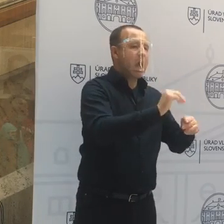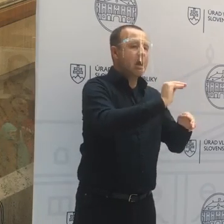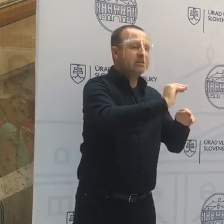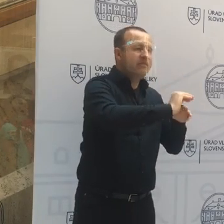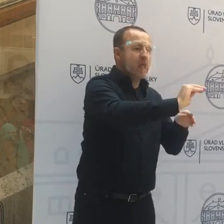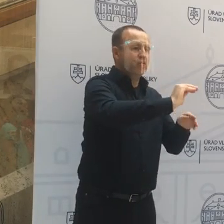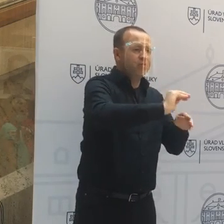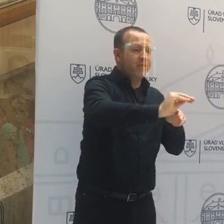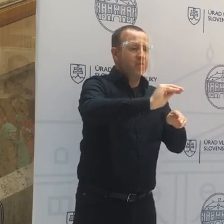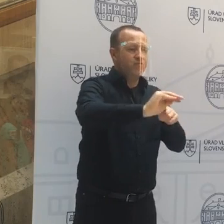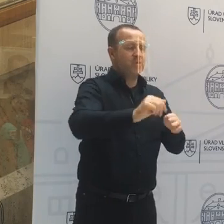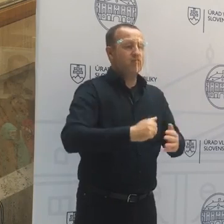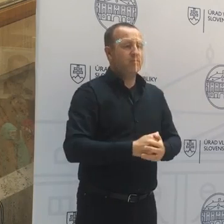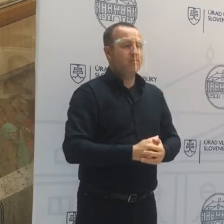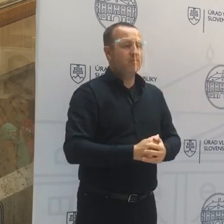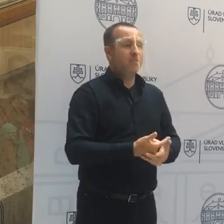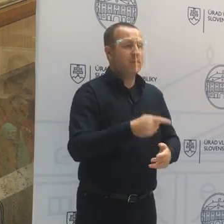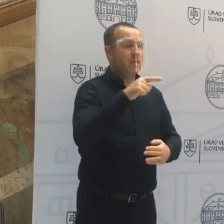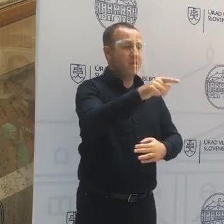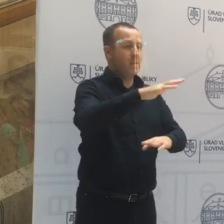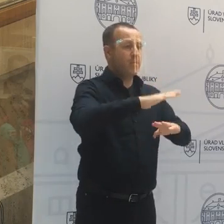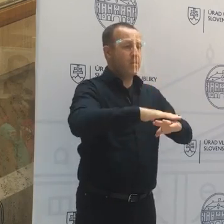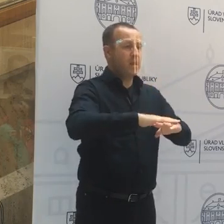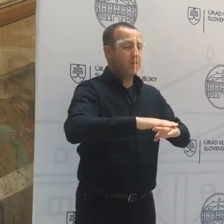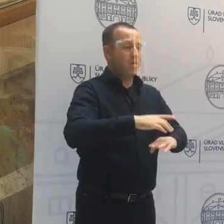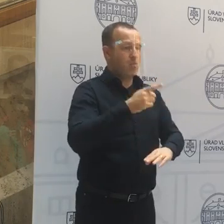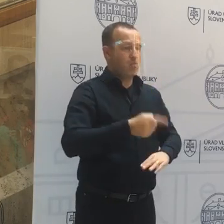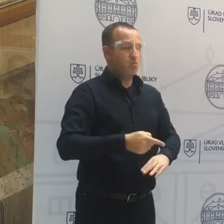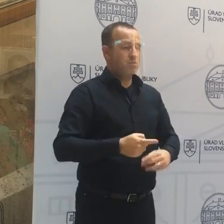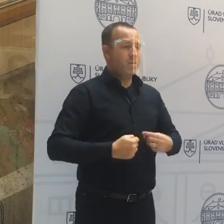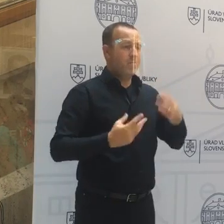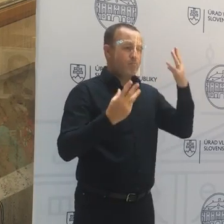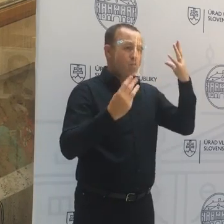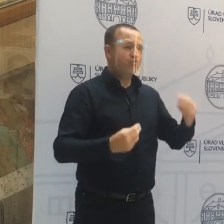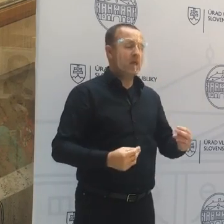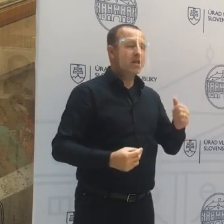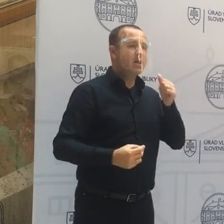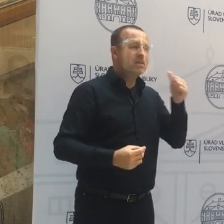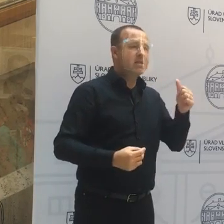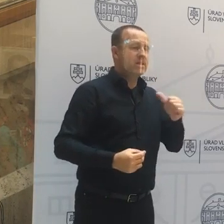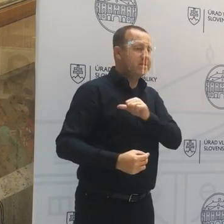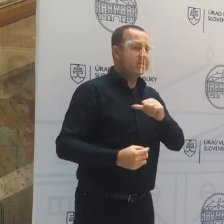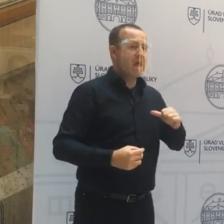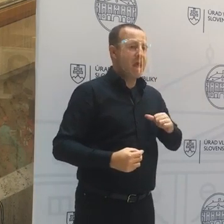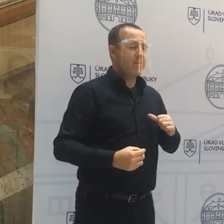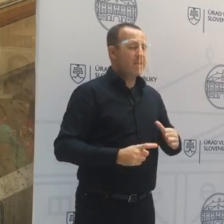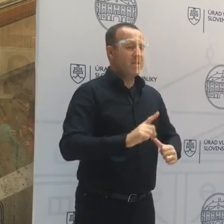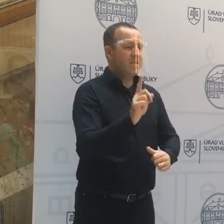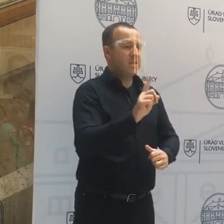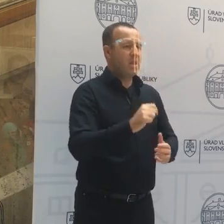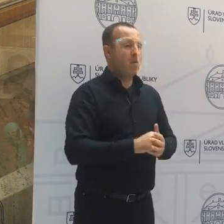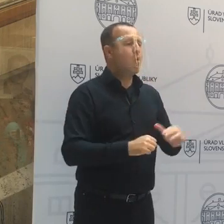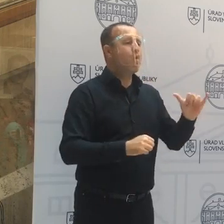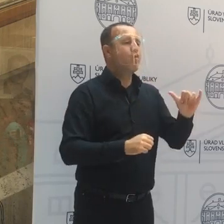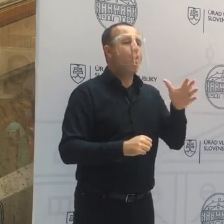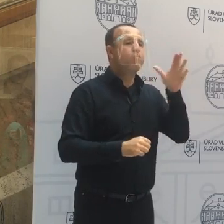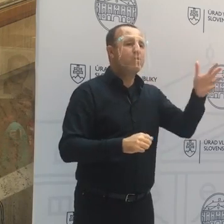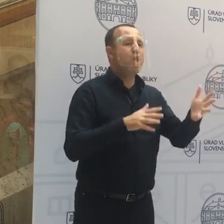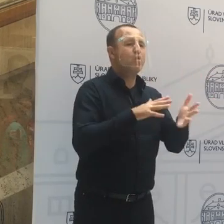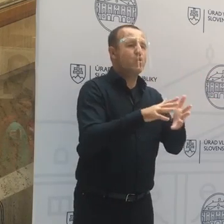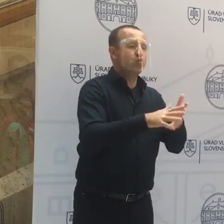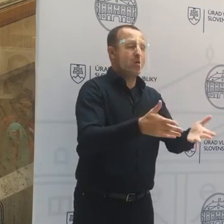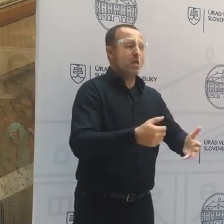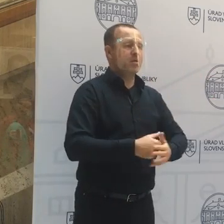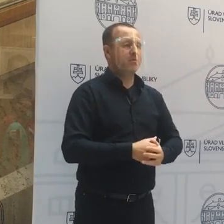to si vlastne... Títo podnikateľia budú musieť rádať tie dny sami? Alebo ako to bude vlastne... to sa... Kto to bude vlastne kontrolovať? Nie,